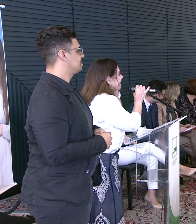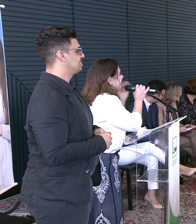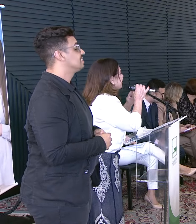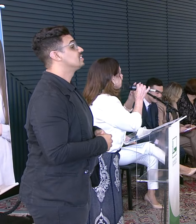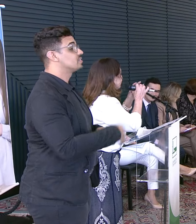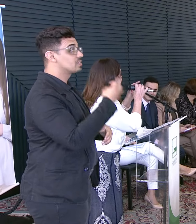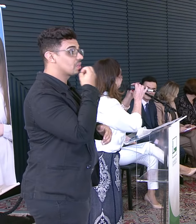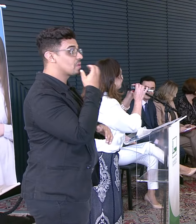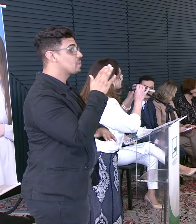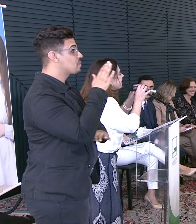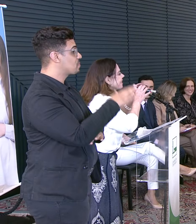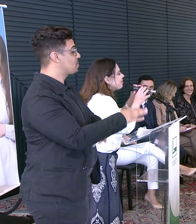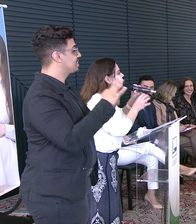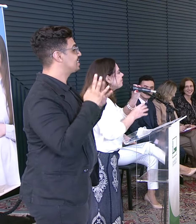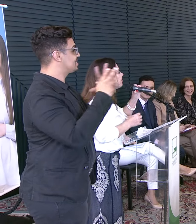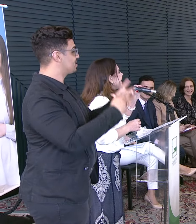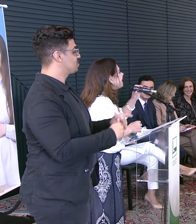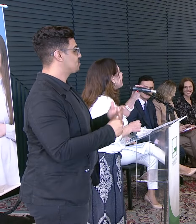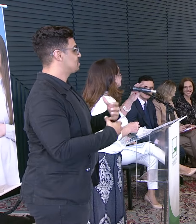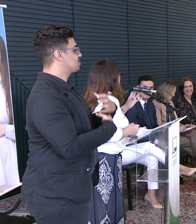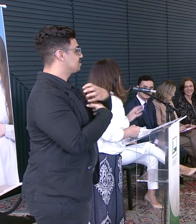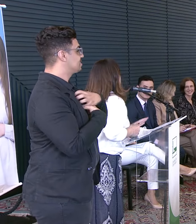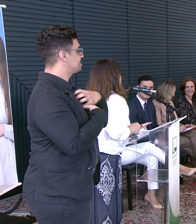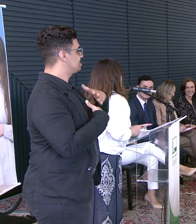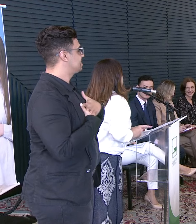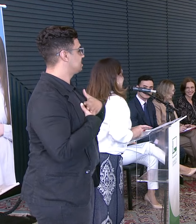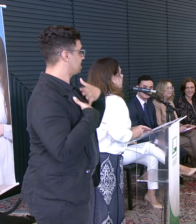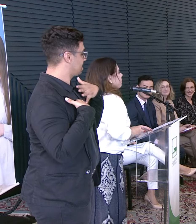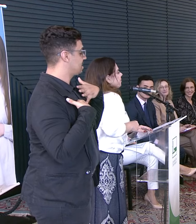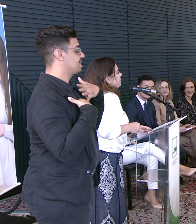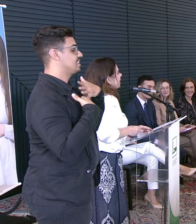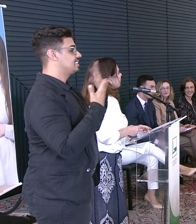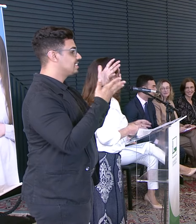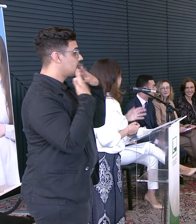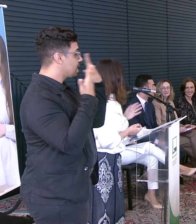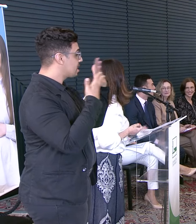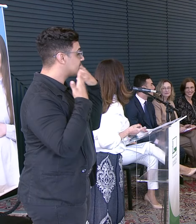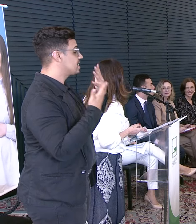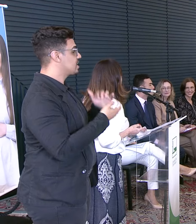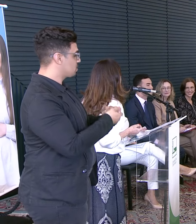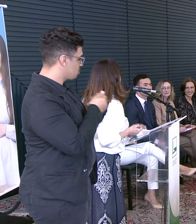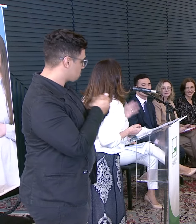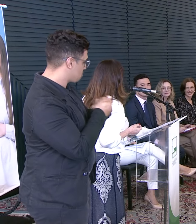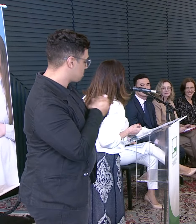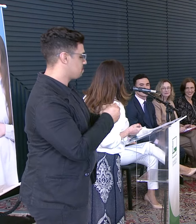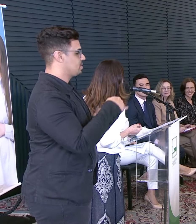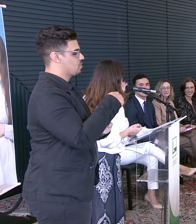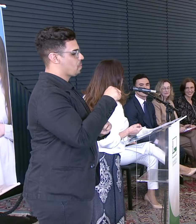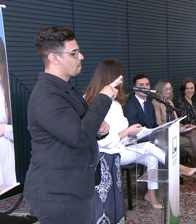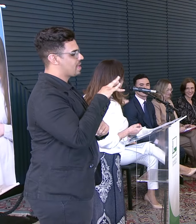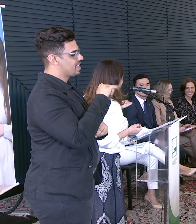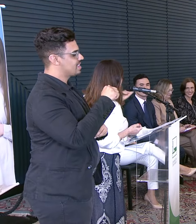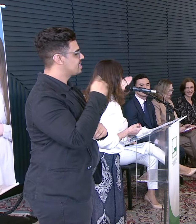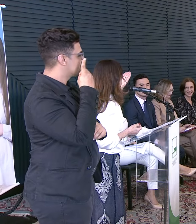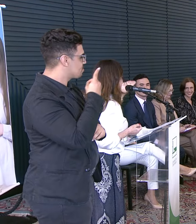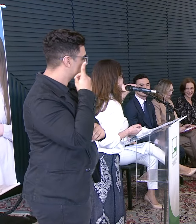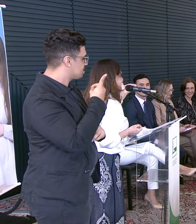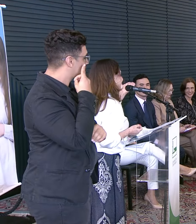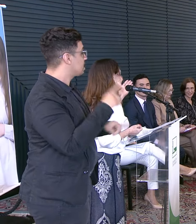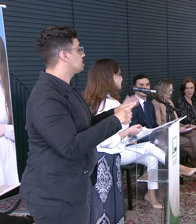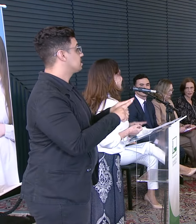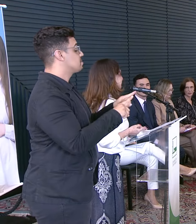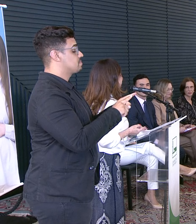Boa tarde a todos e todas É com uma alegria enorme Maria do Rosário Que eu cumprimento você A Flávia Pedro